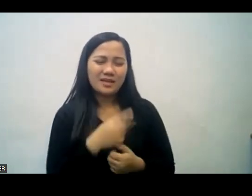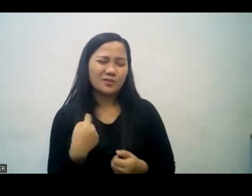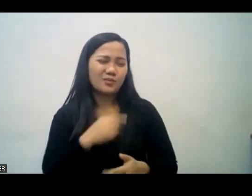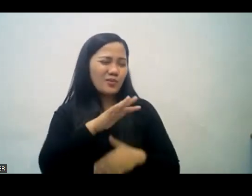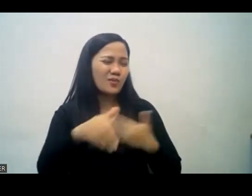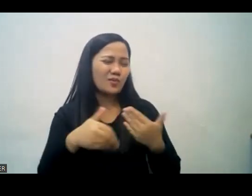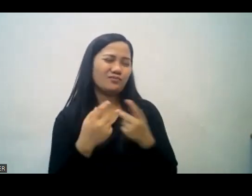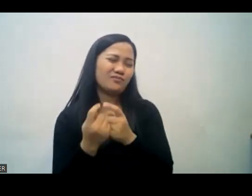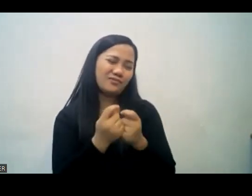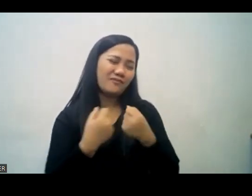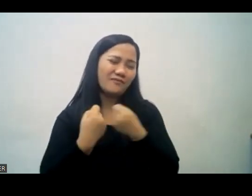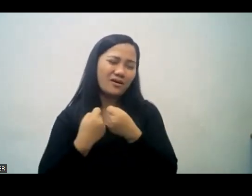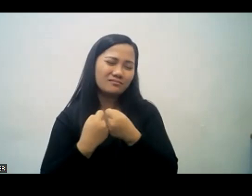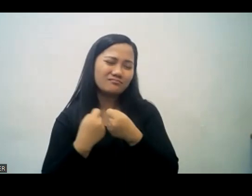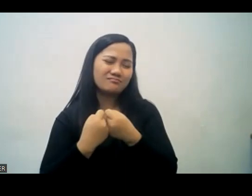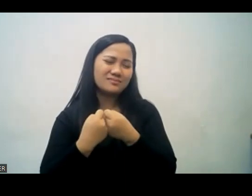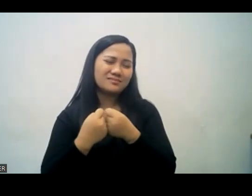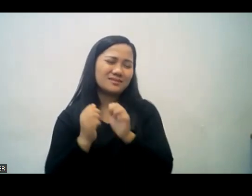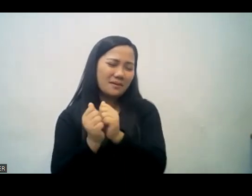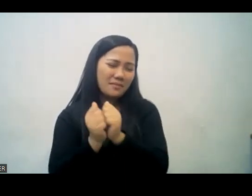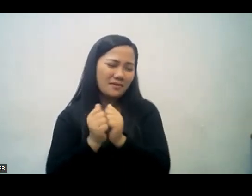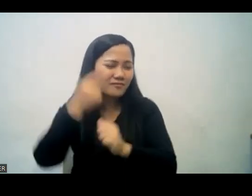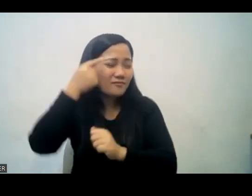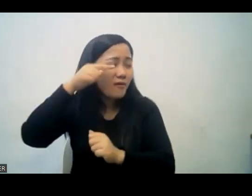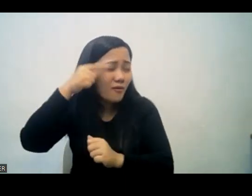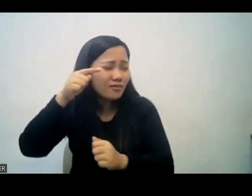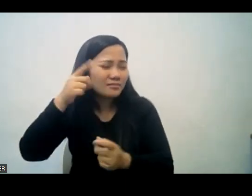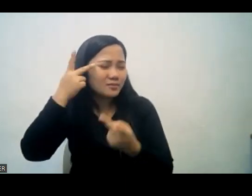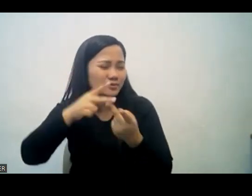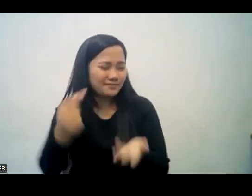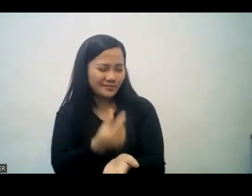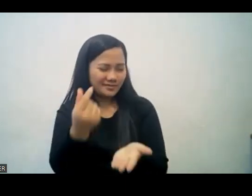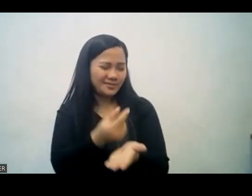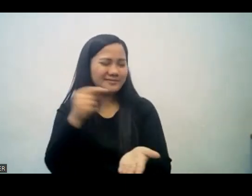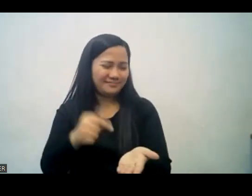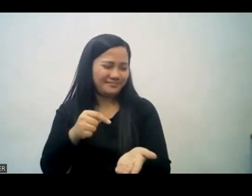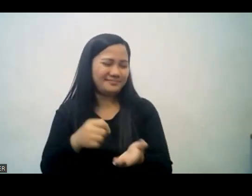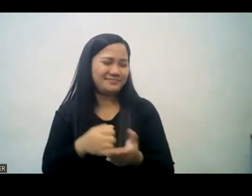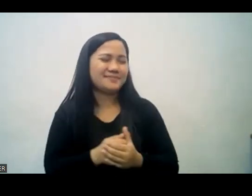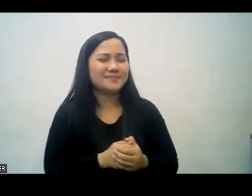nagsagayan ay magawa po namin lumaban ng magkakasama alang-alang po sa ebanghelyo and we want to have